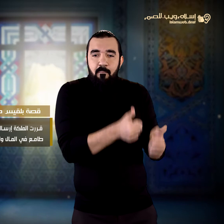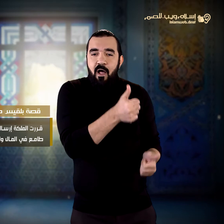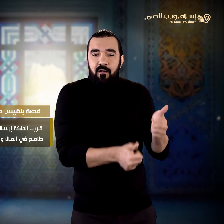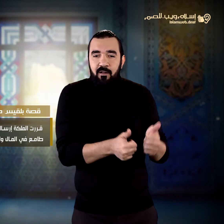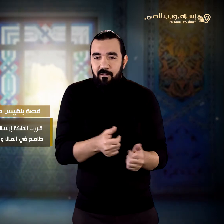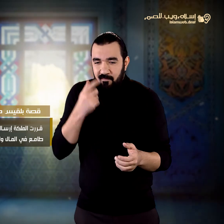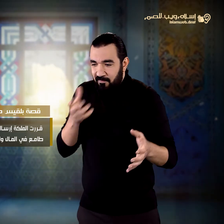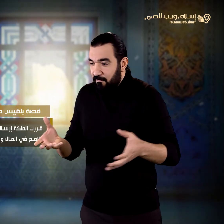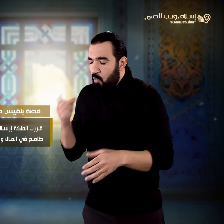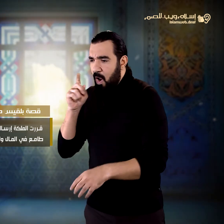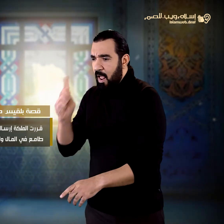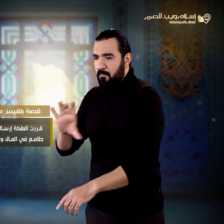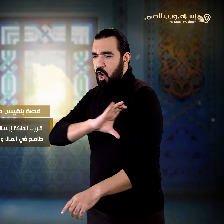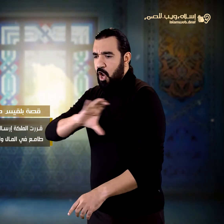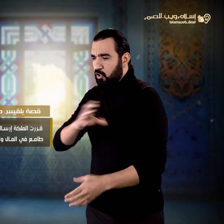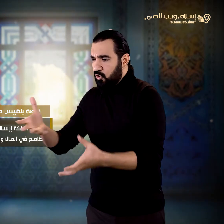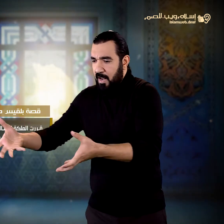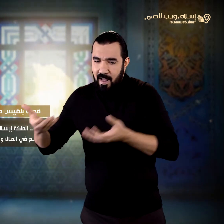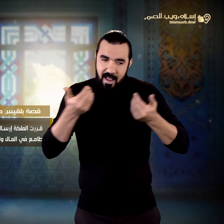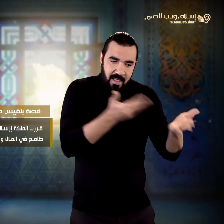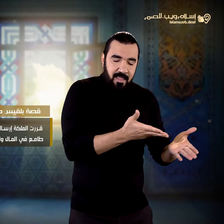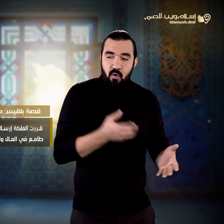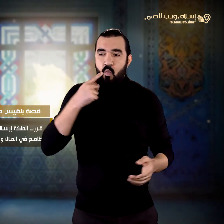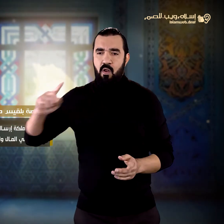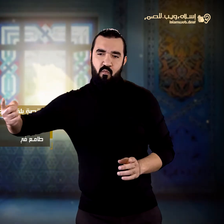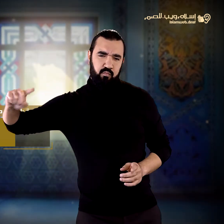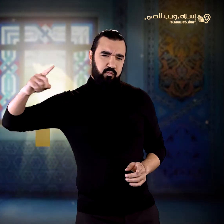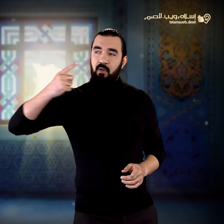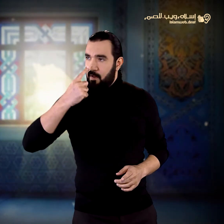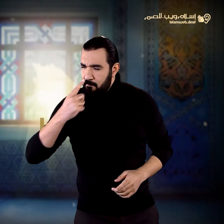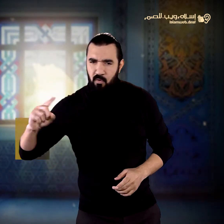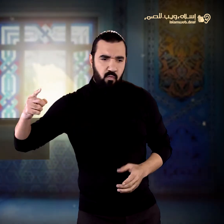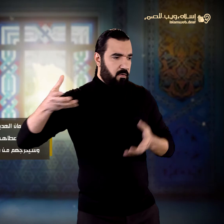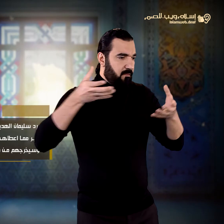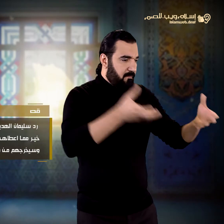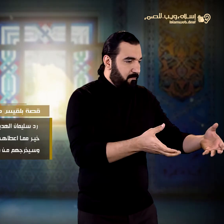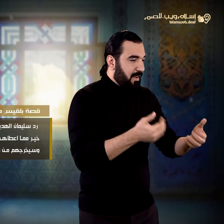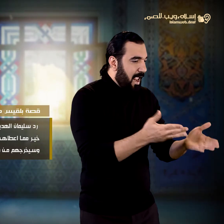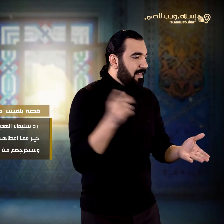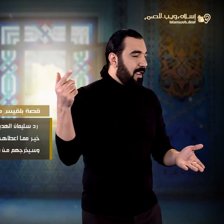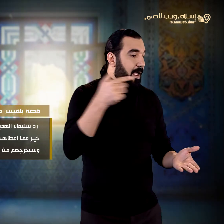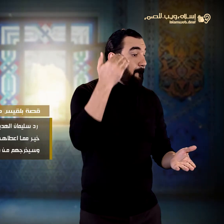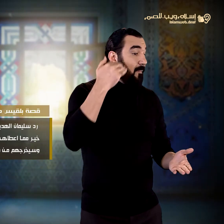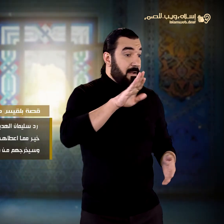المال ولتقف على حقيقة أمره رد سليمان الهدية